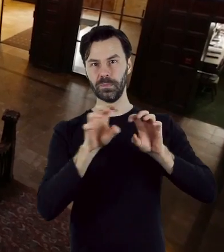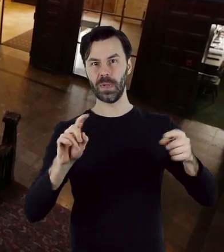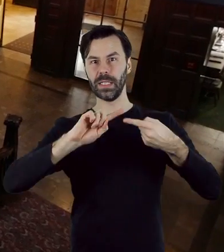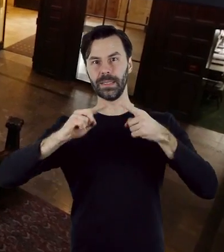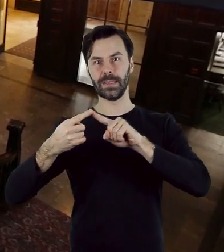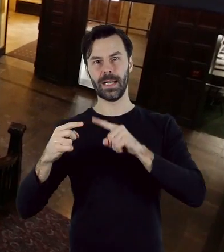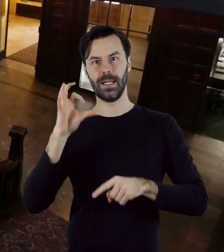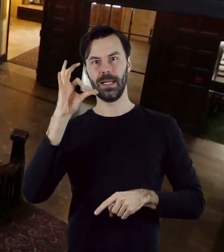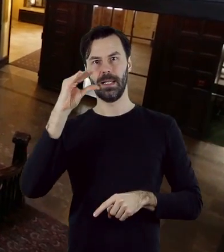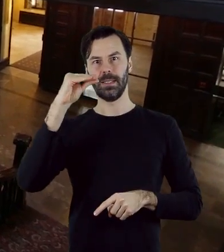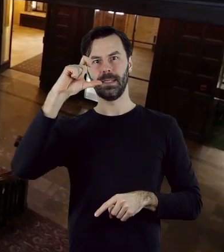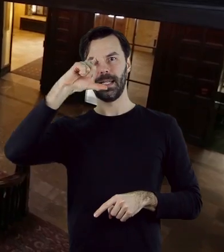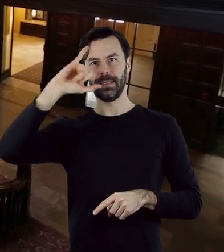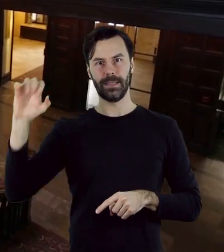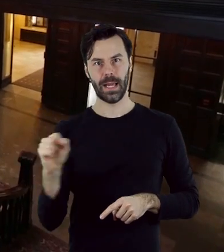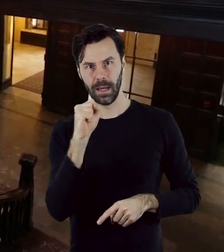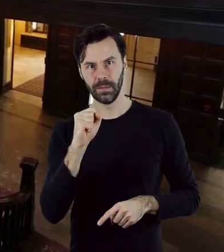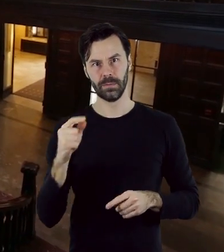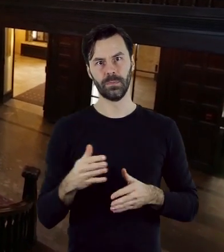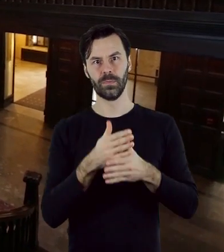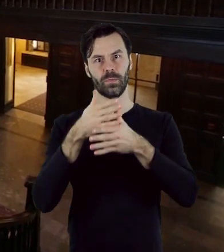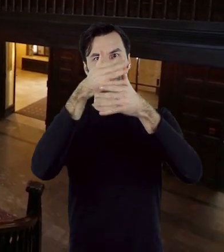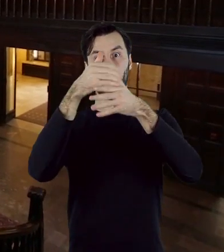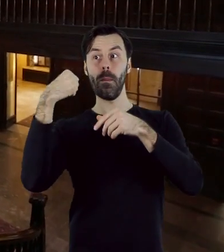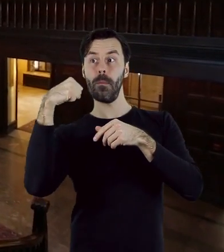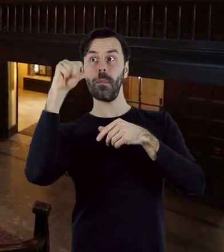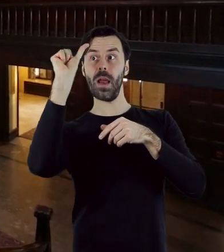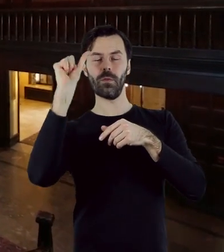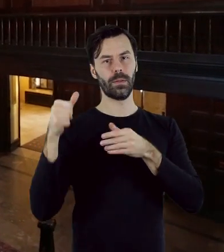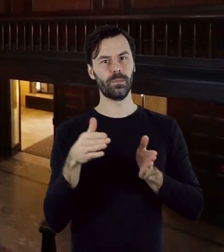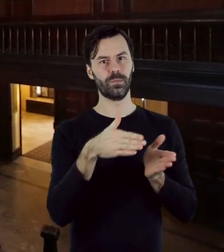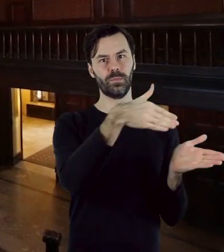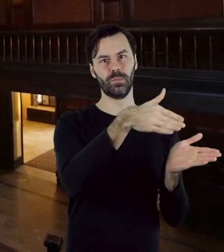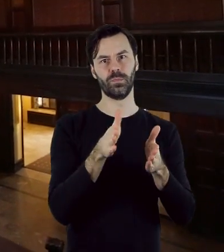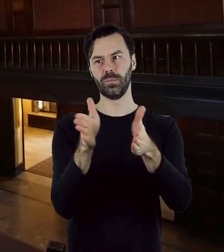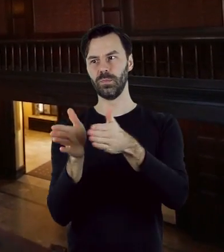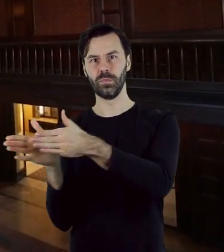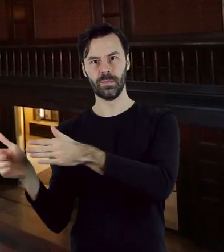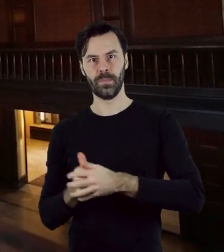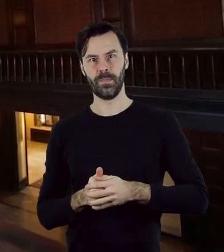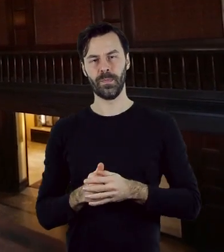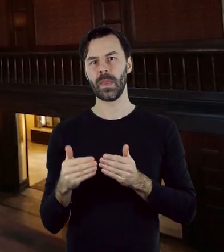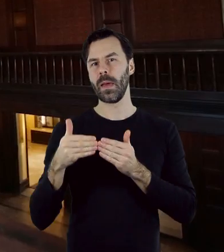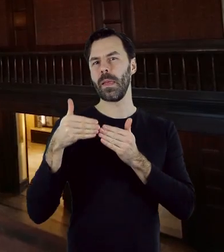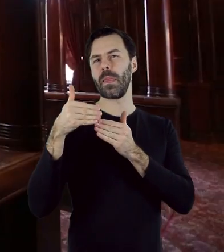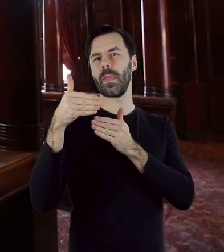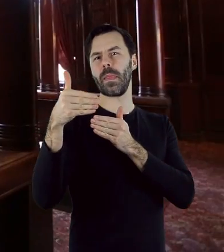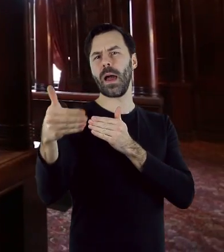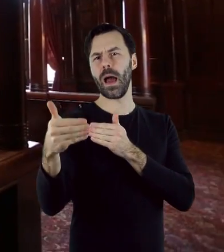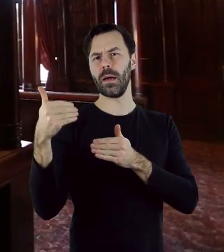prowadzi do reprezentacyjnych sal na pierwszym piętrze. Dalej, w głębi pałacu, mieściły się pokoje